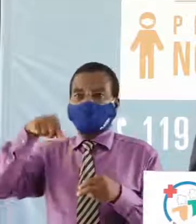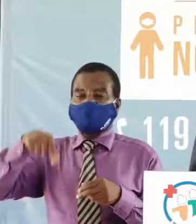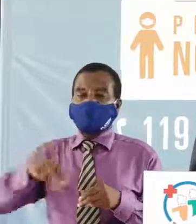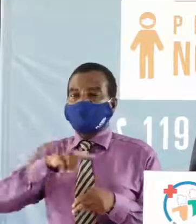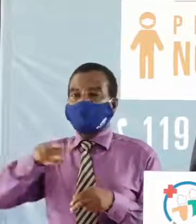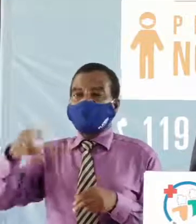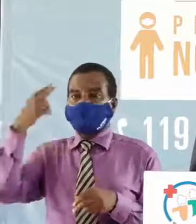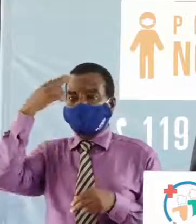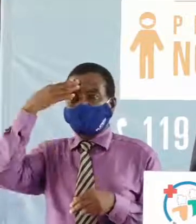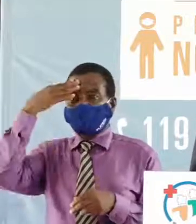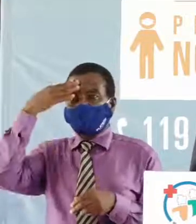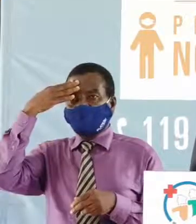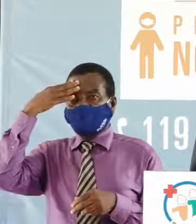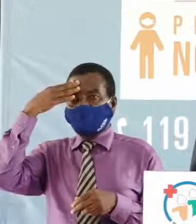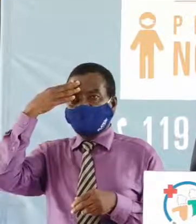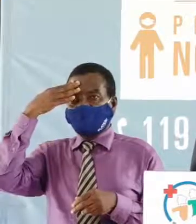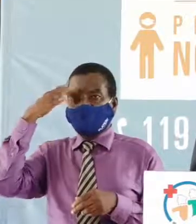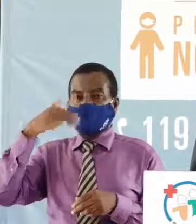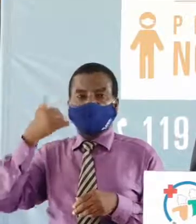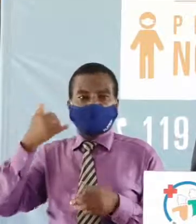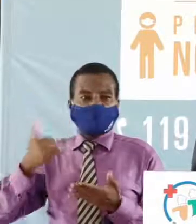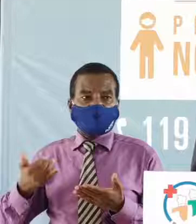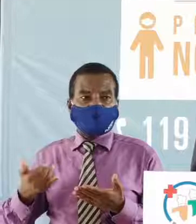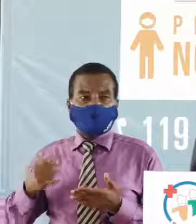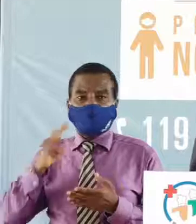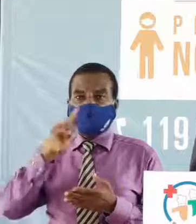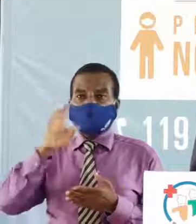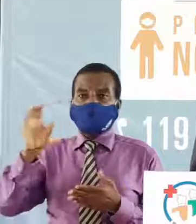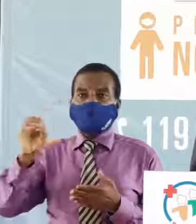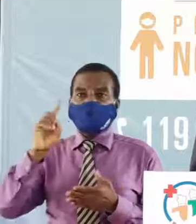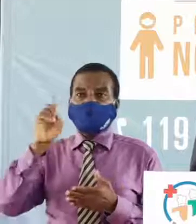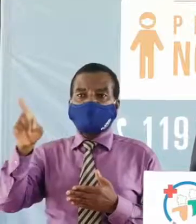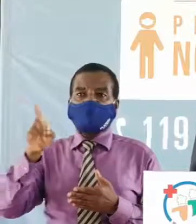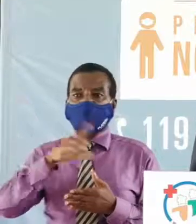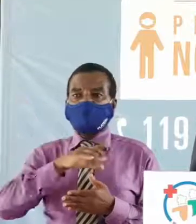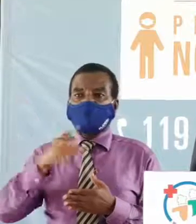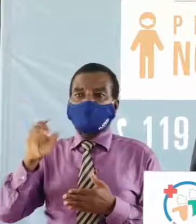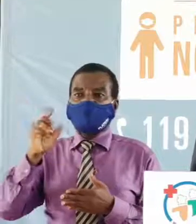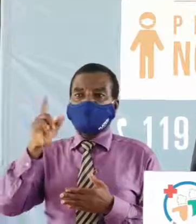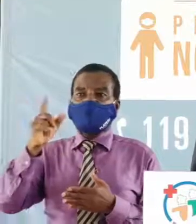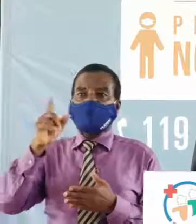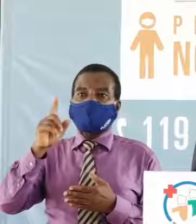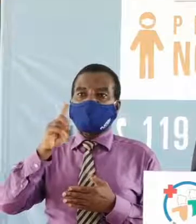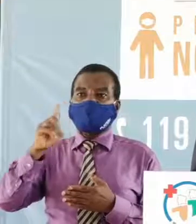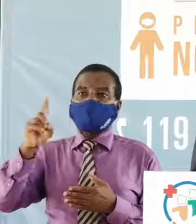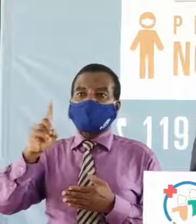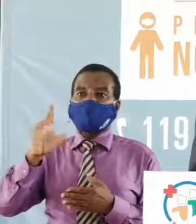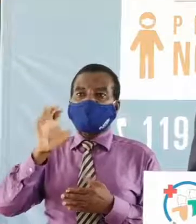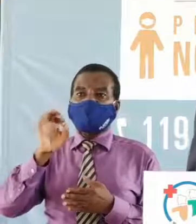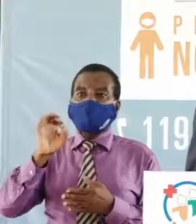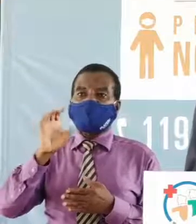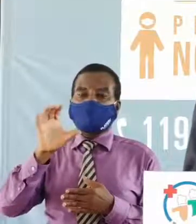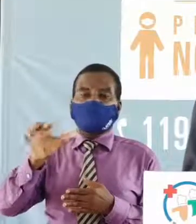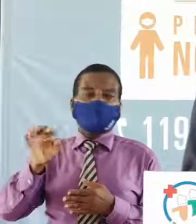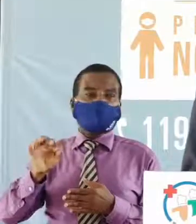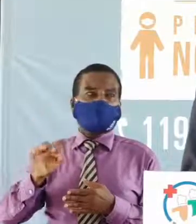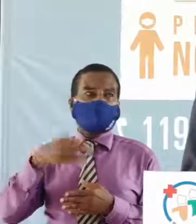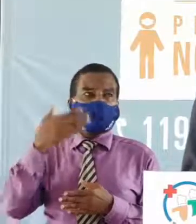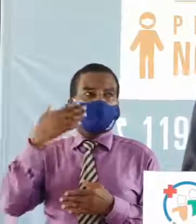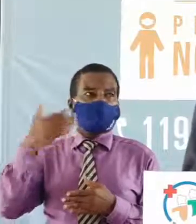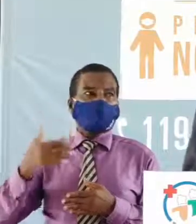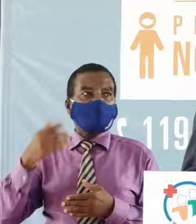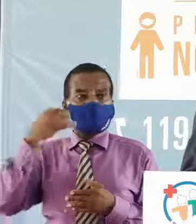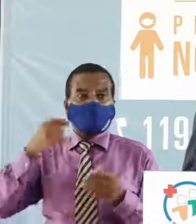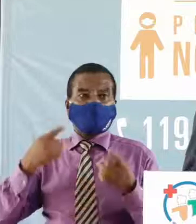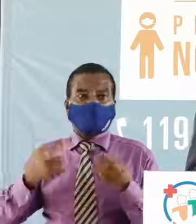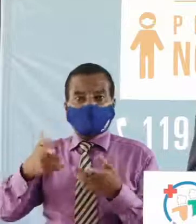désormais certainement le numéro d'appel gratuit 101 119 125 143 Mesdames et messieurs c